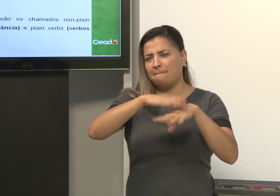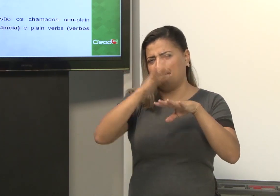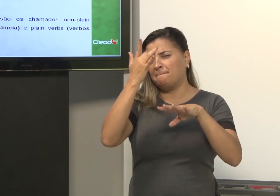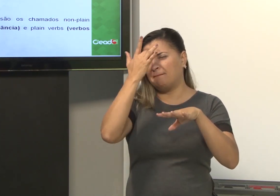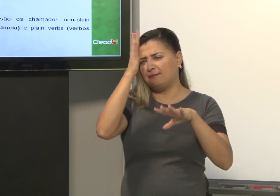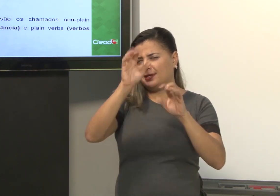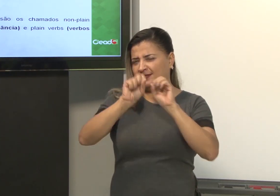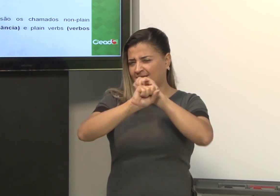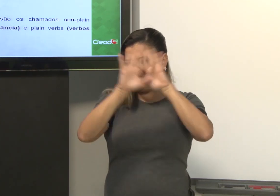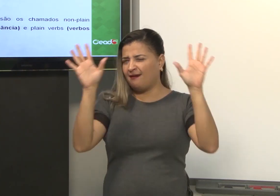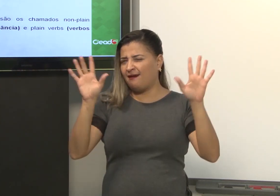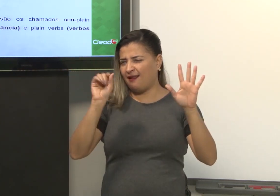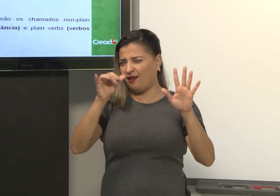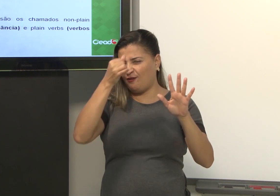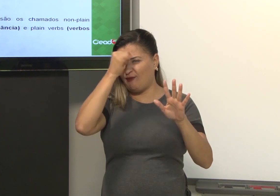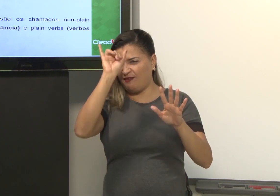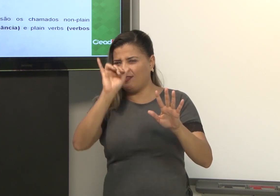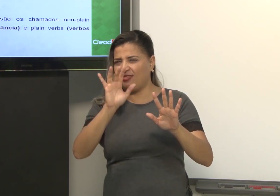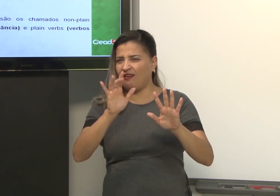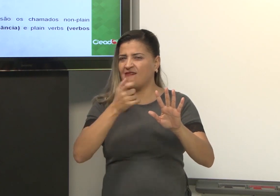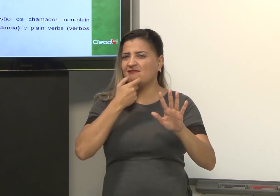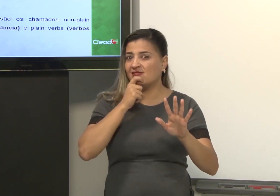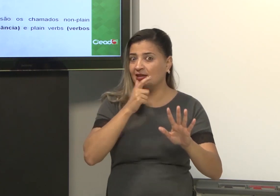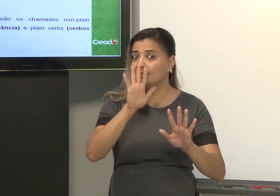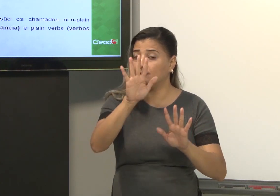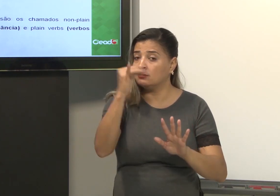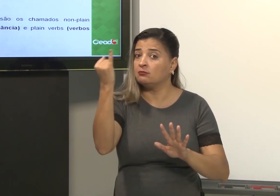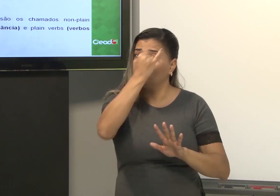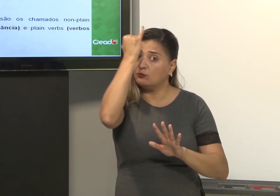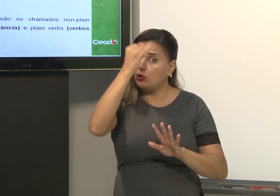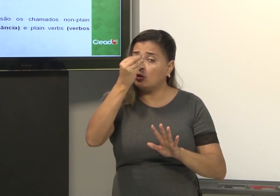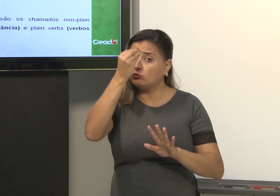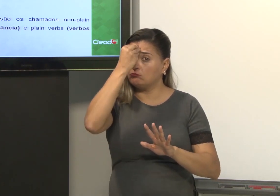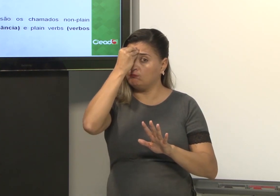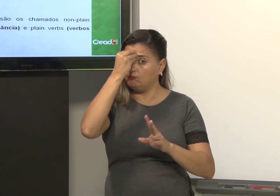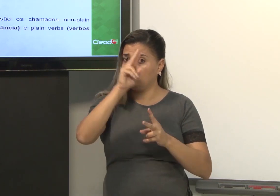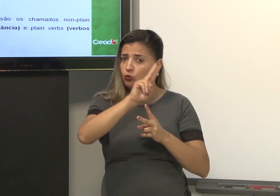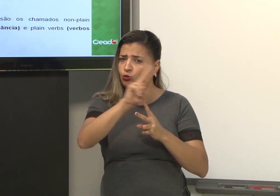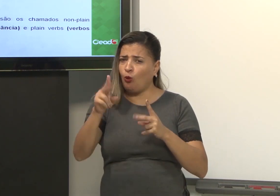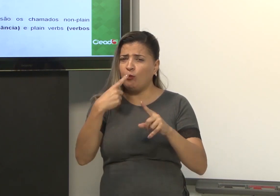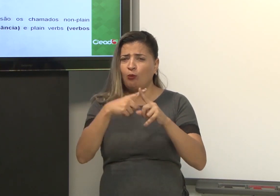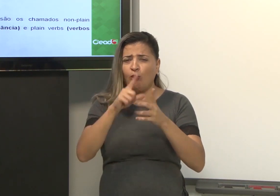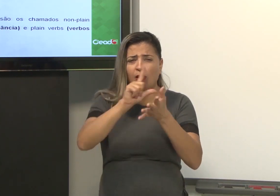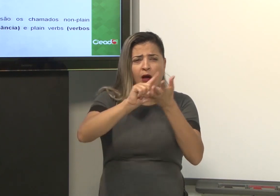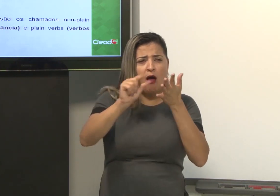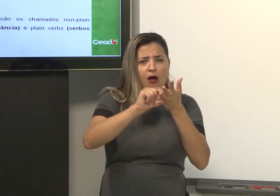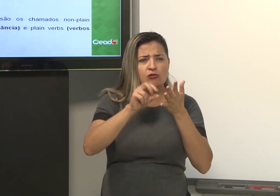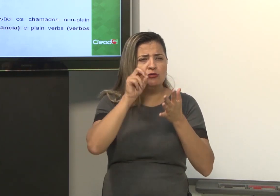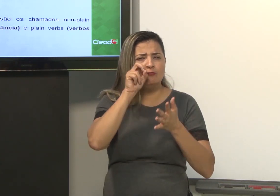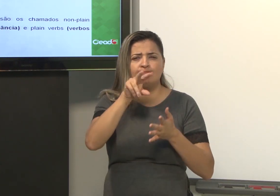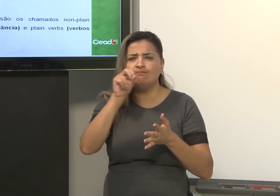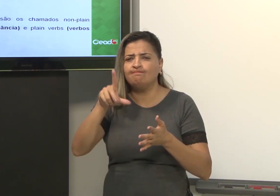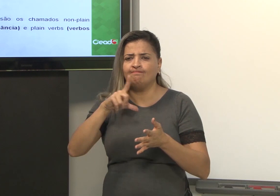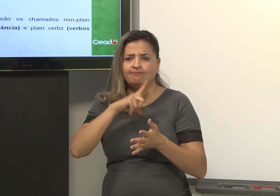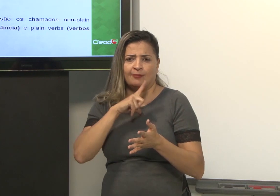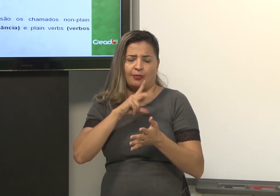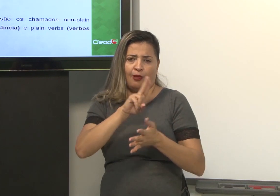O que seriam esses dois? Vou explicar de forma mais fácil. Vamos evitar aqui o inglês. Vou explicar de forma mais fácil para vocês entenderem.